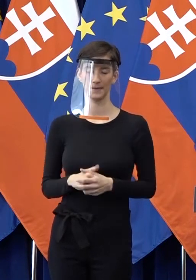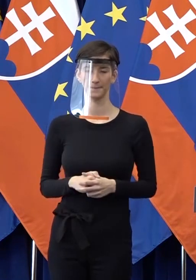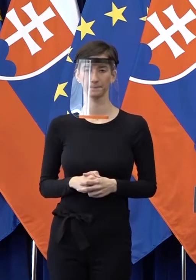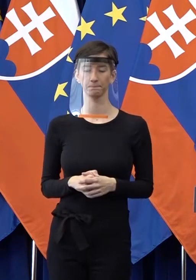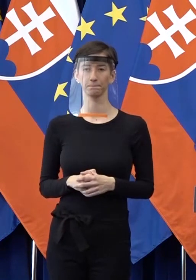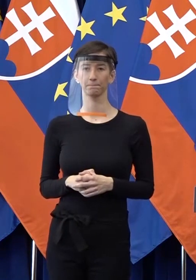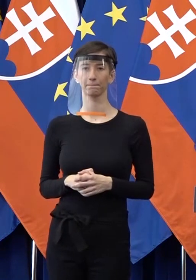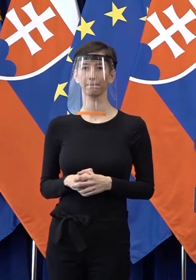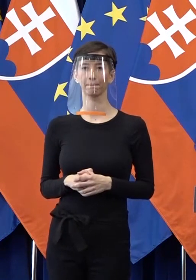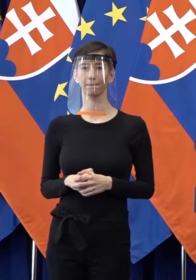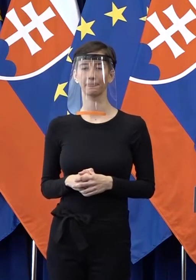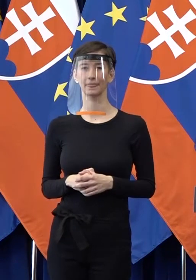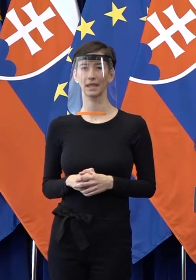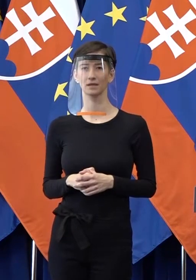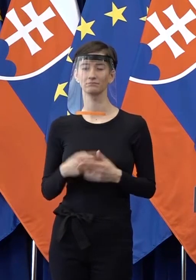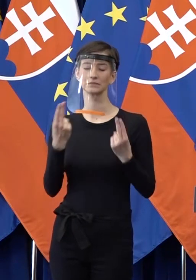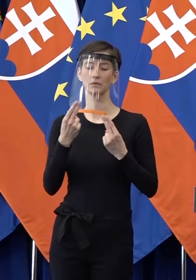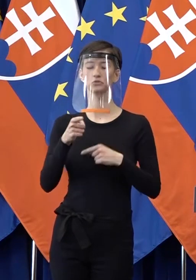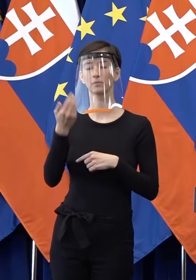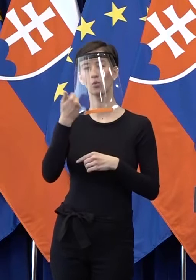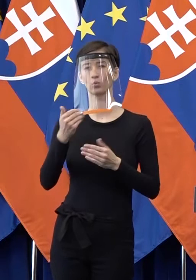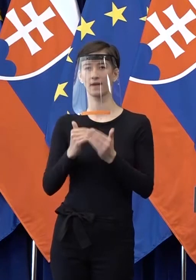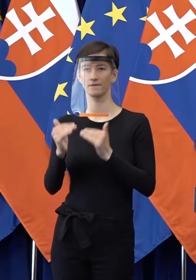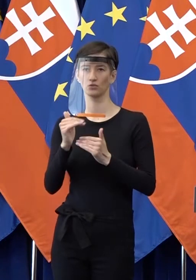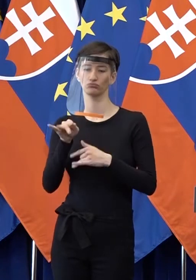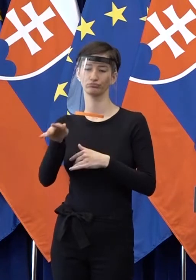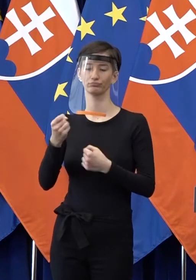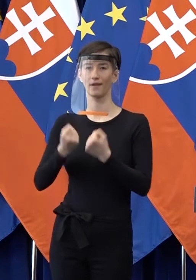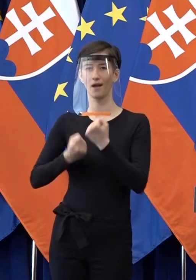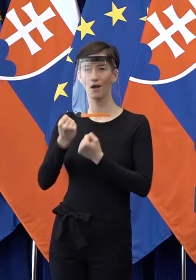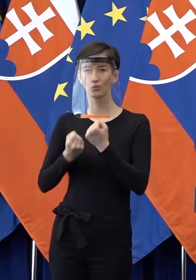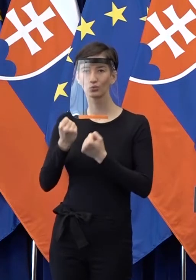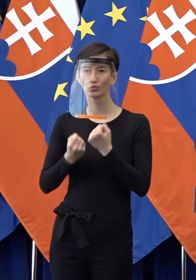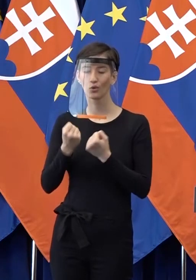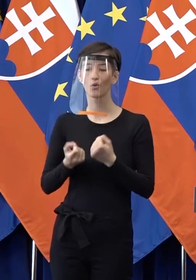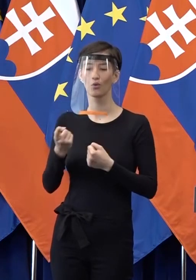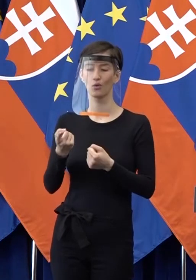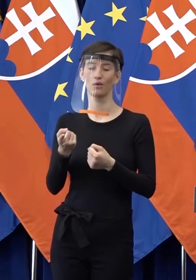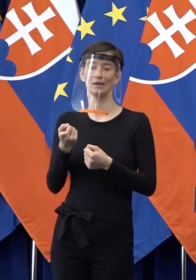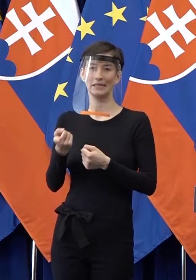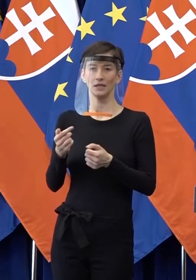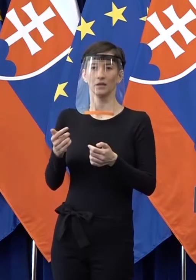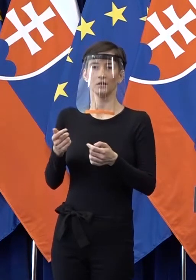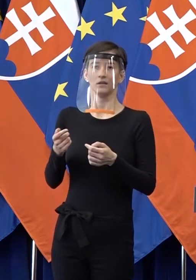samozrejme ľudia, ktorí typicky majú autíčko, ktoré kúpia domov, nie preto, lebo ho chcú mať ako luxusný nejaký